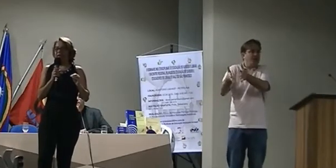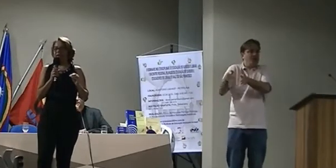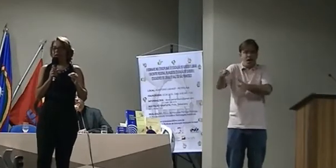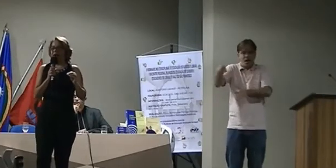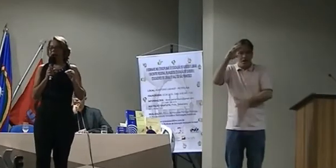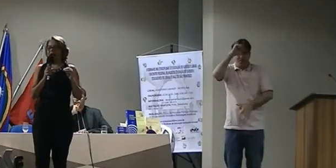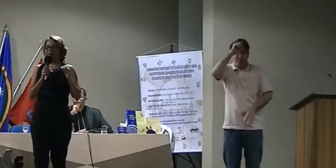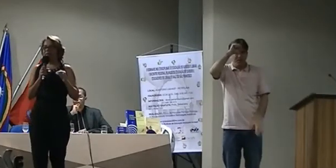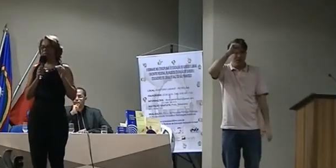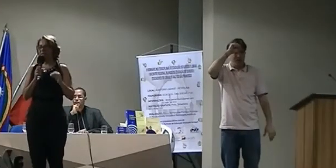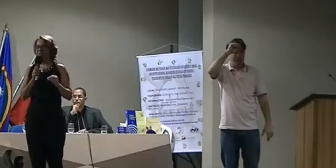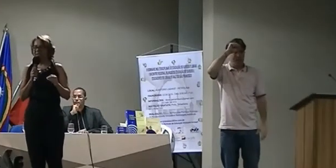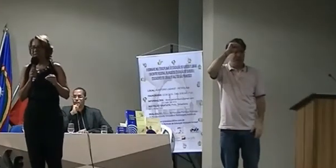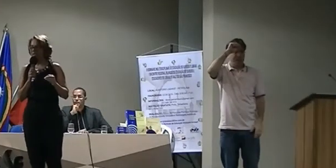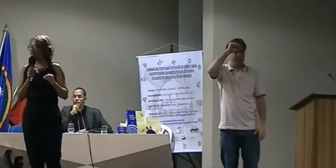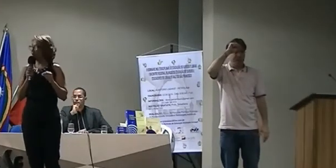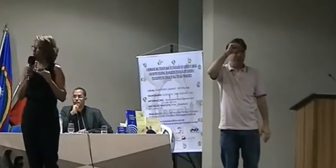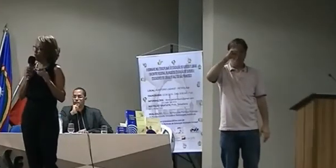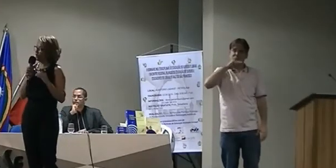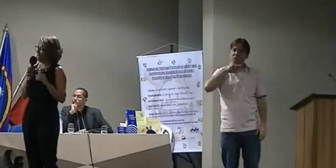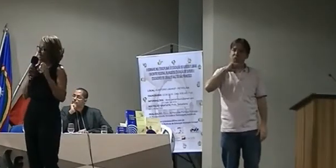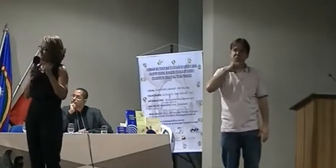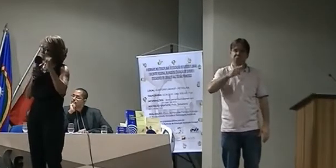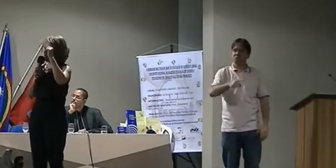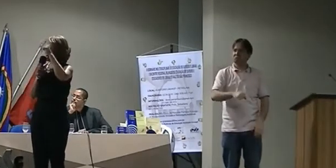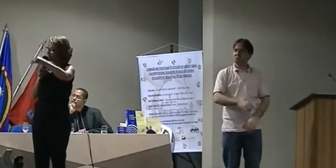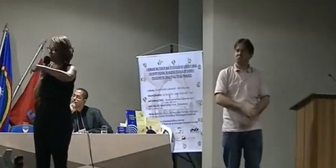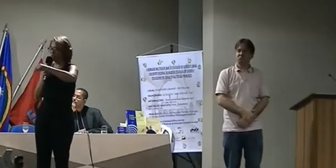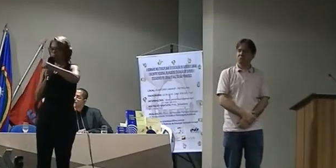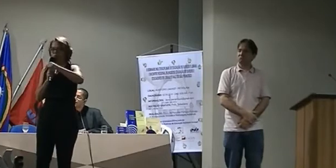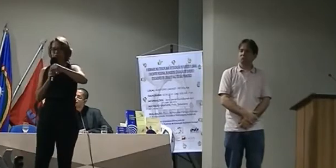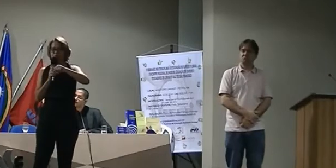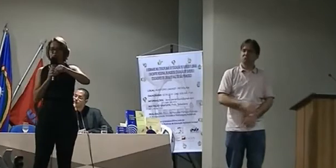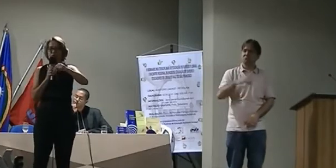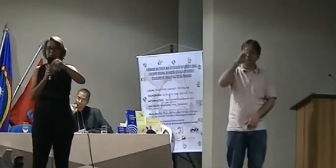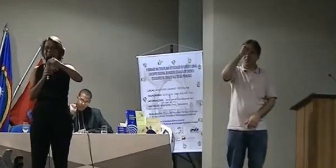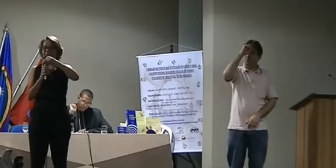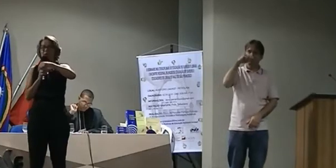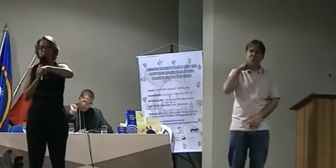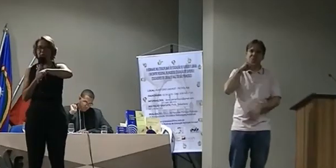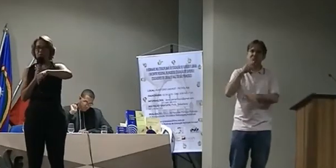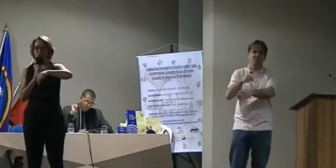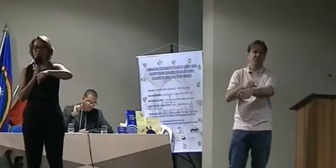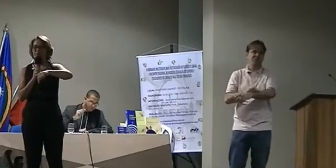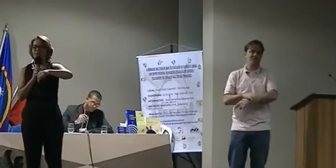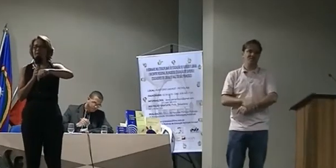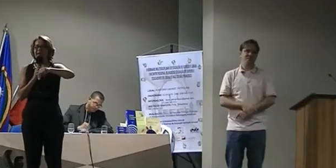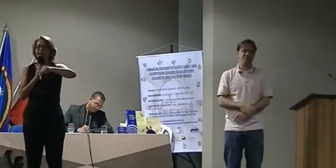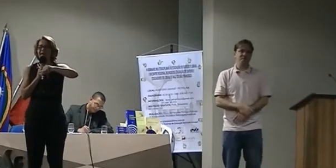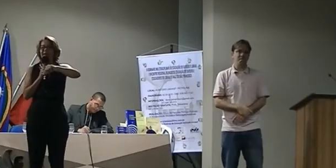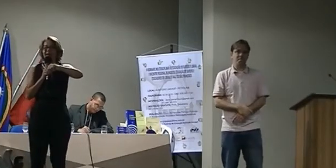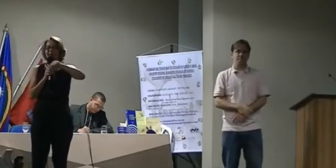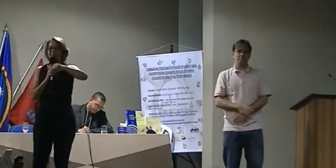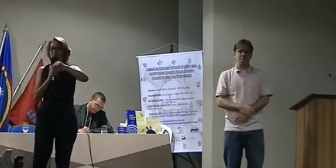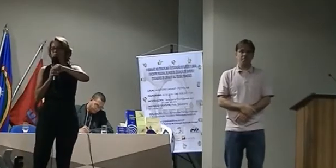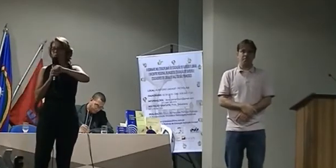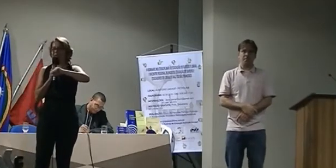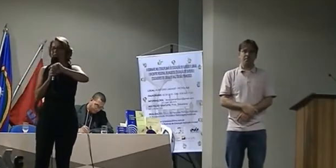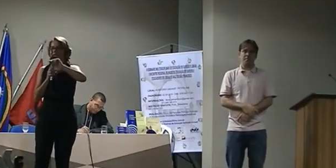A disciplina de livros, ao meu ver, na formação do professor, principalmente, assim como tem